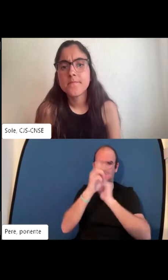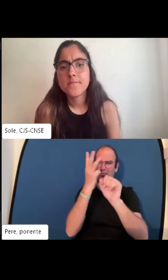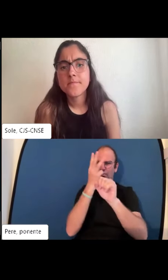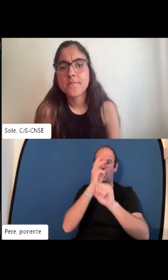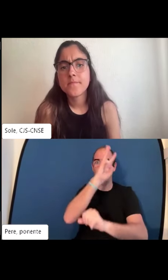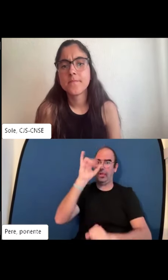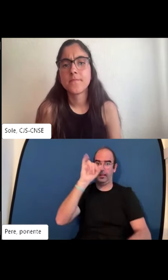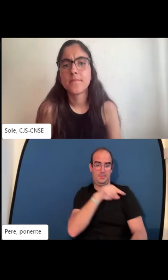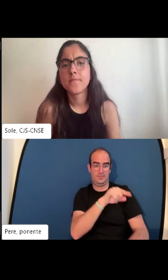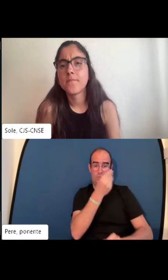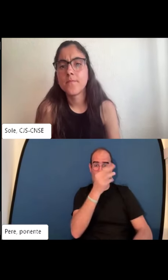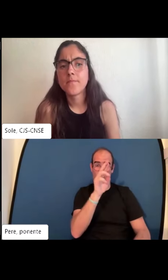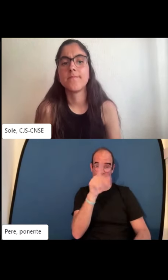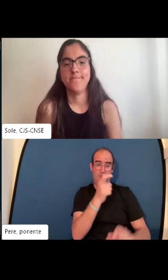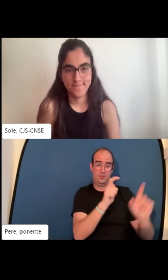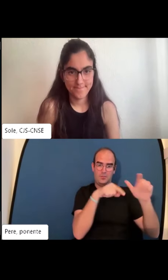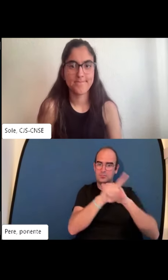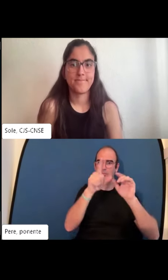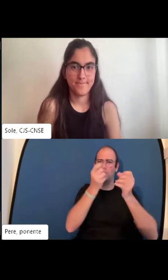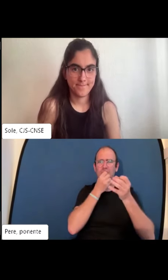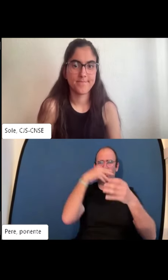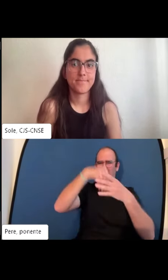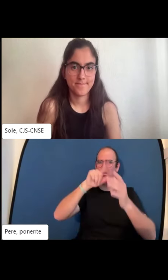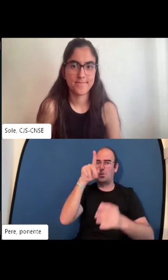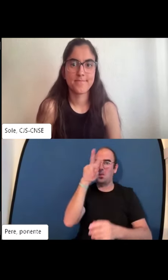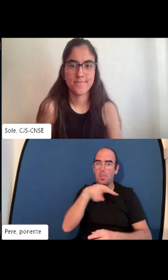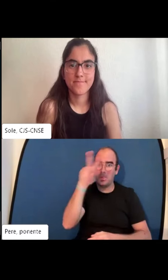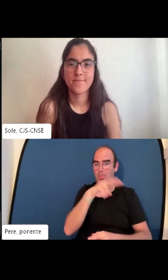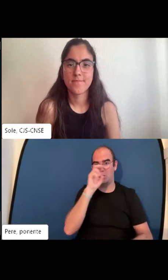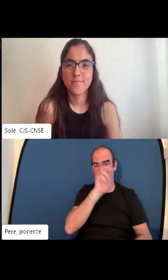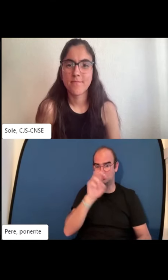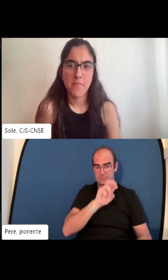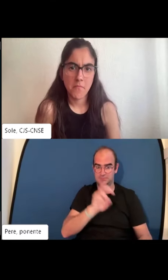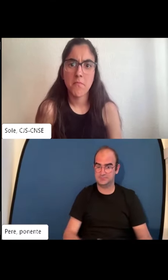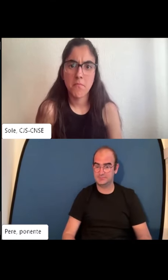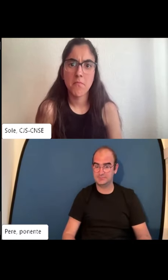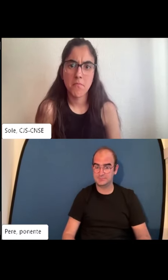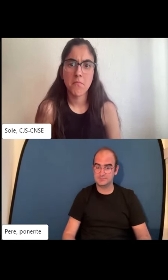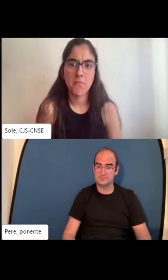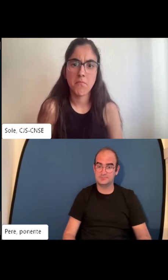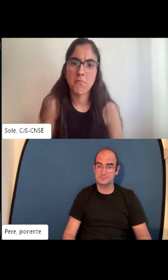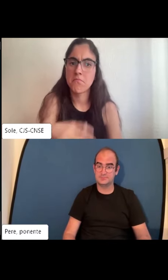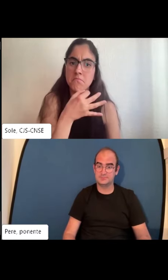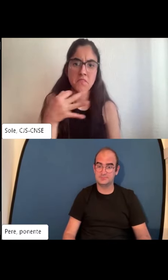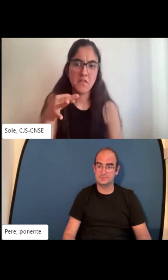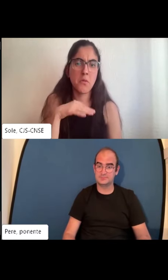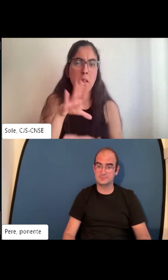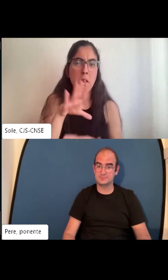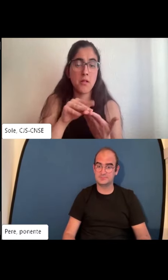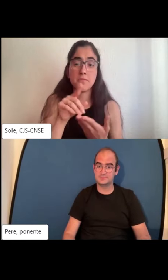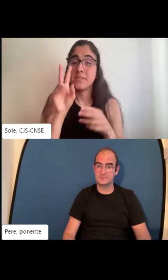de participar os animo a a ello tenéis aquí el QR con toda la información y